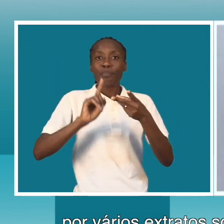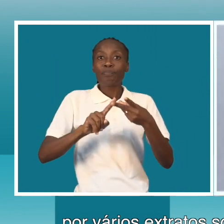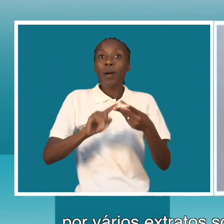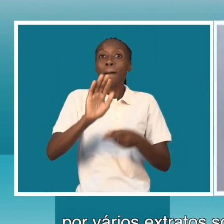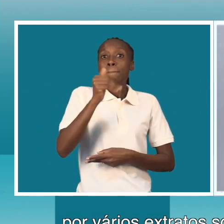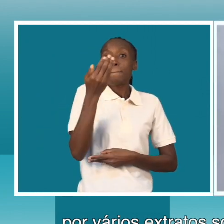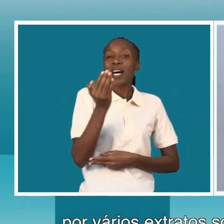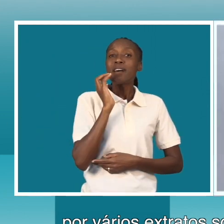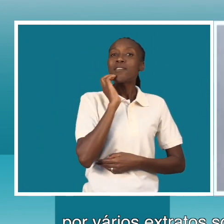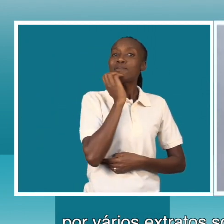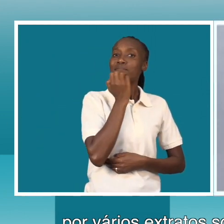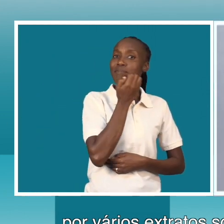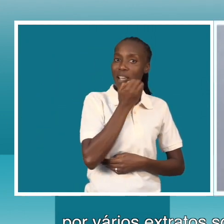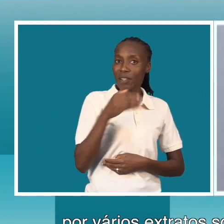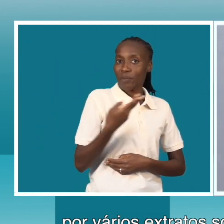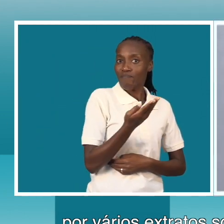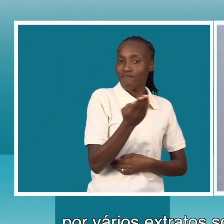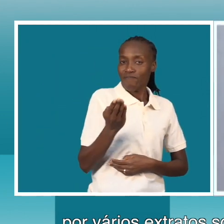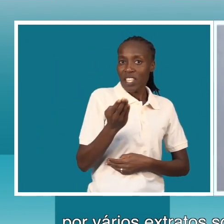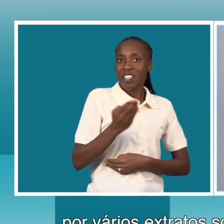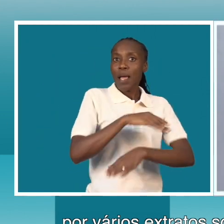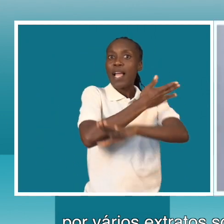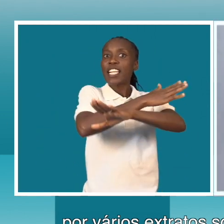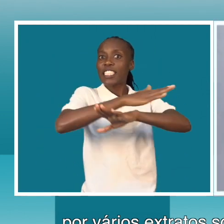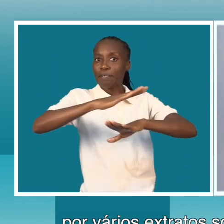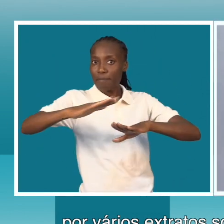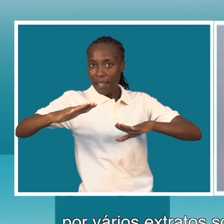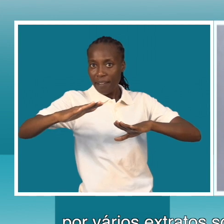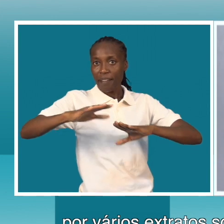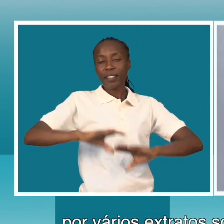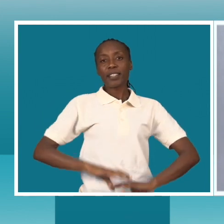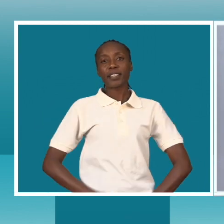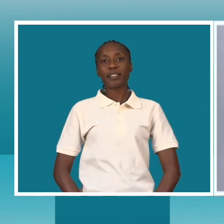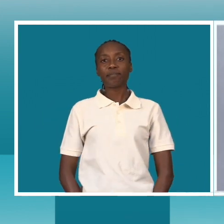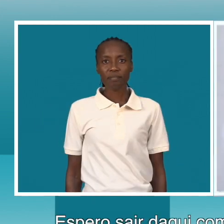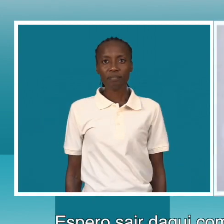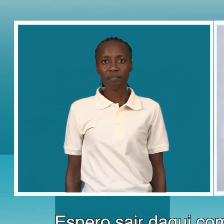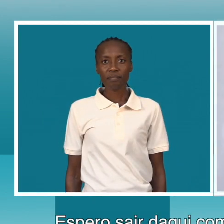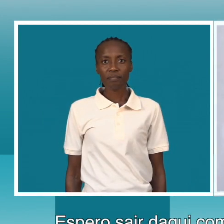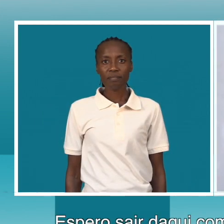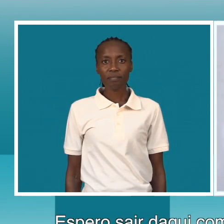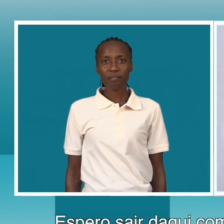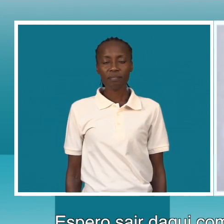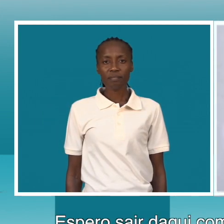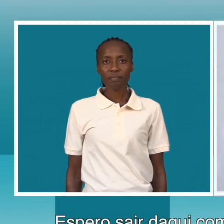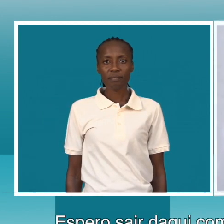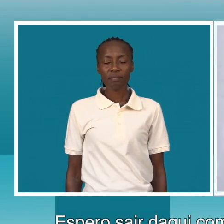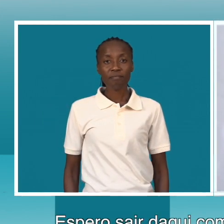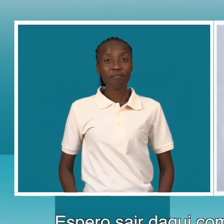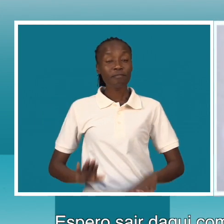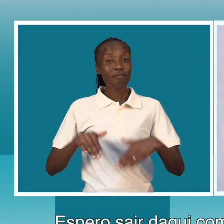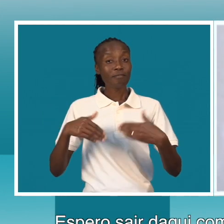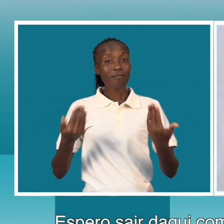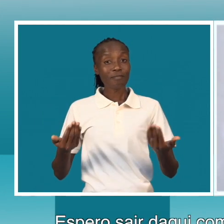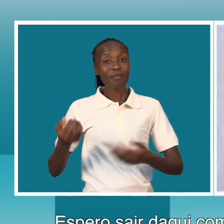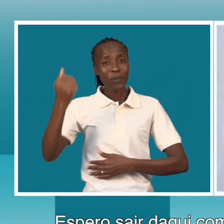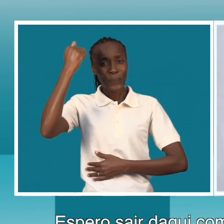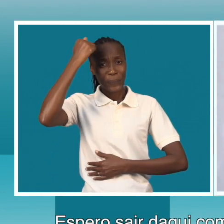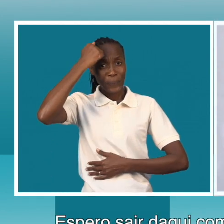Estado, na estação da conservação de recursos marinhos. Espero sair daqui com ferramentas e com